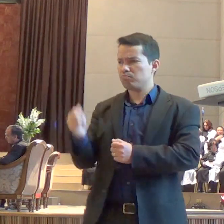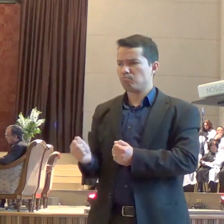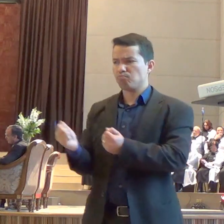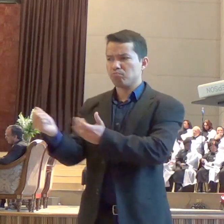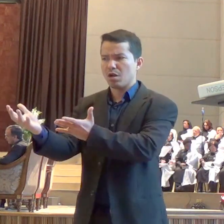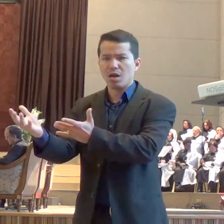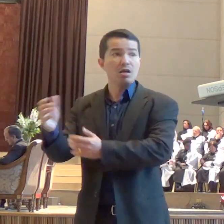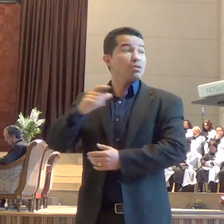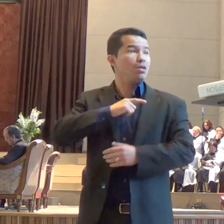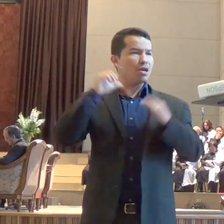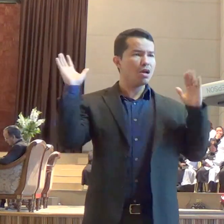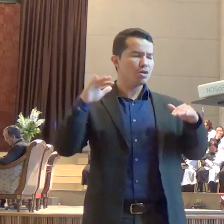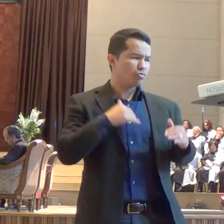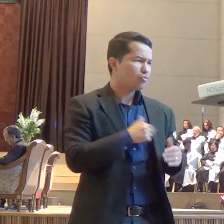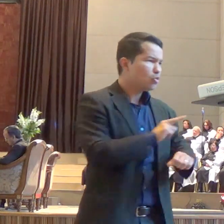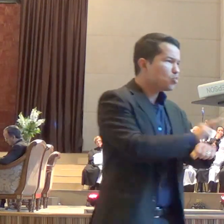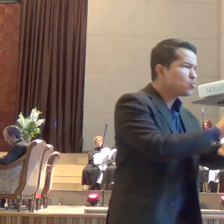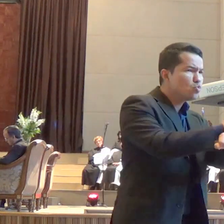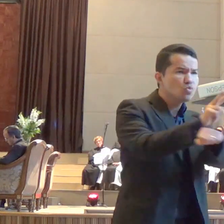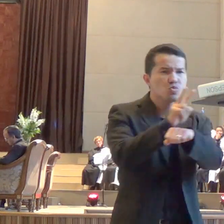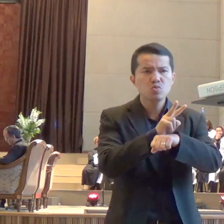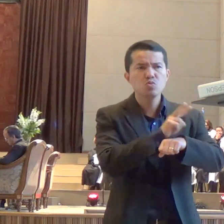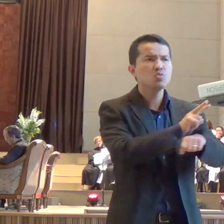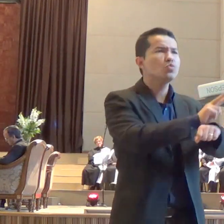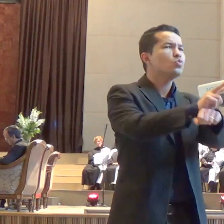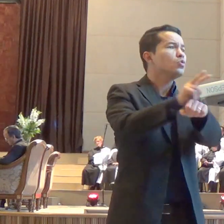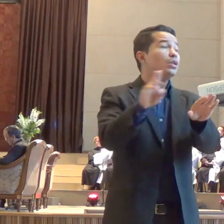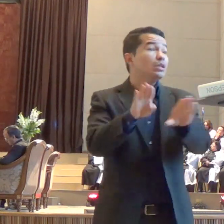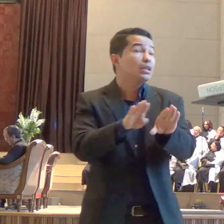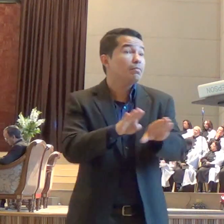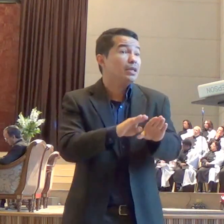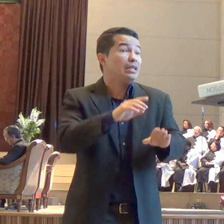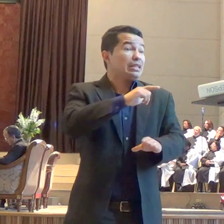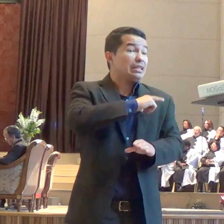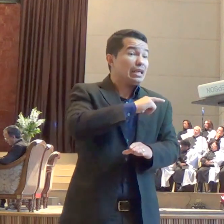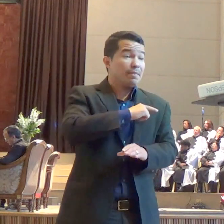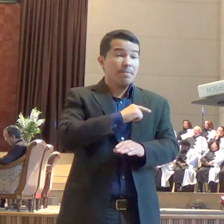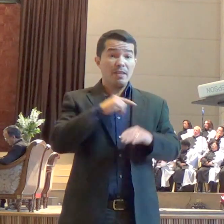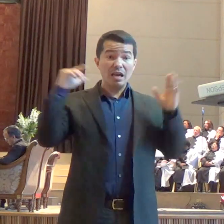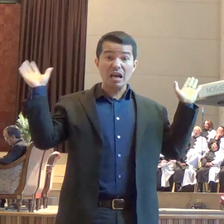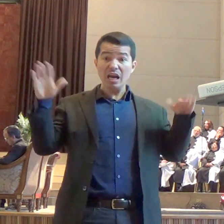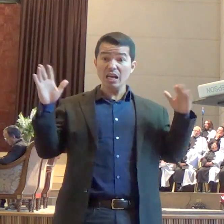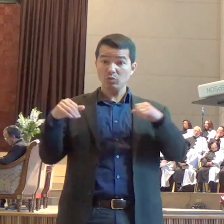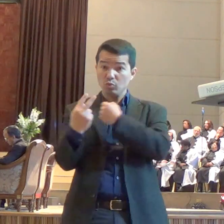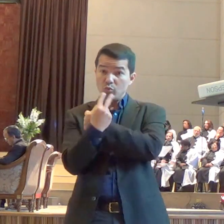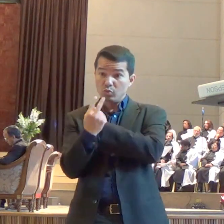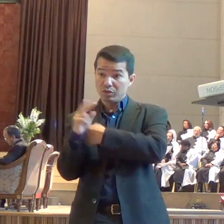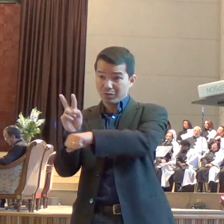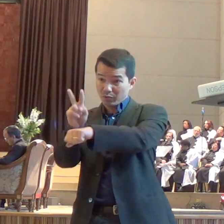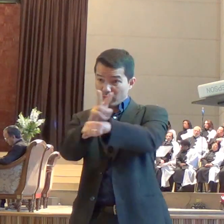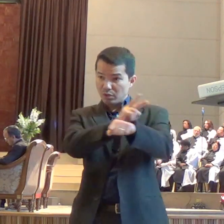segurança, encarregam-se da nossa defesa, dirigem nossos caminhos,